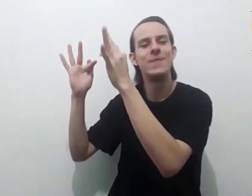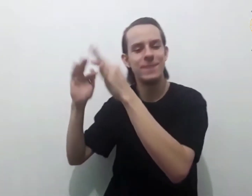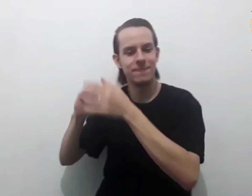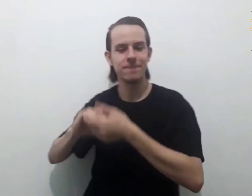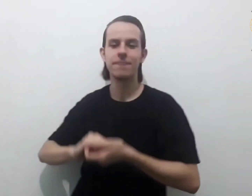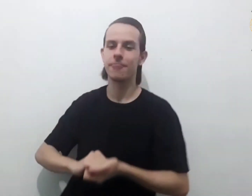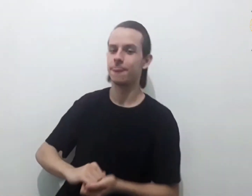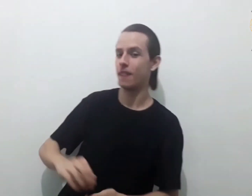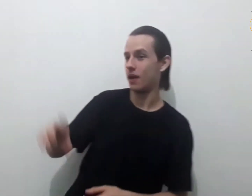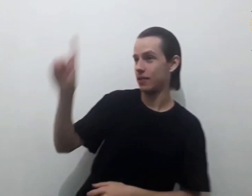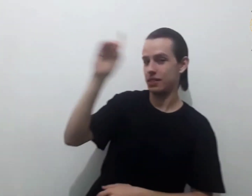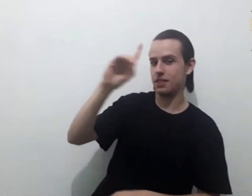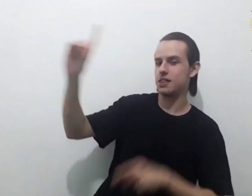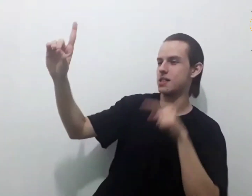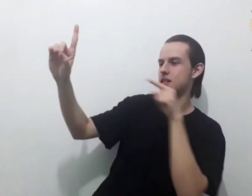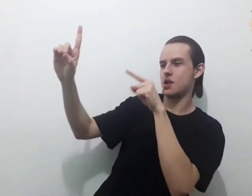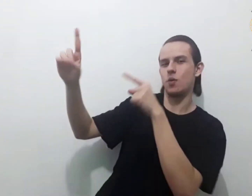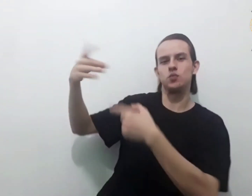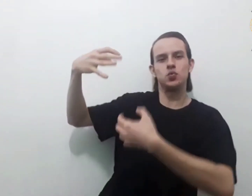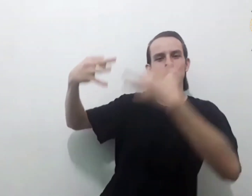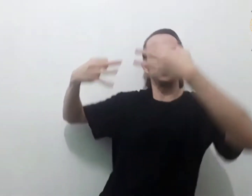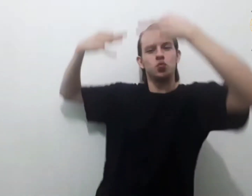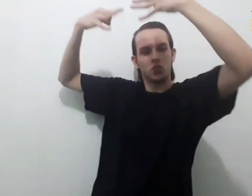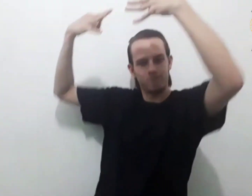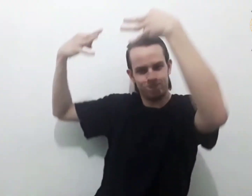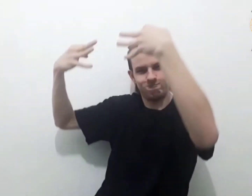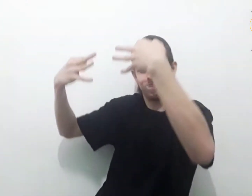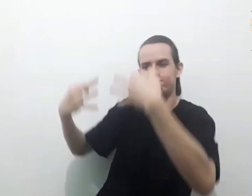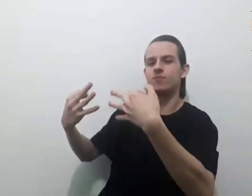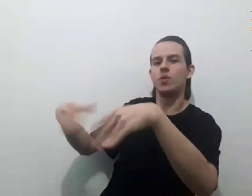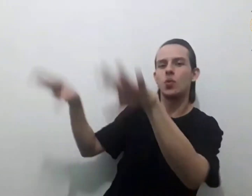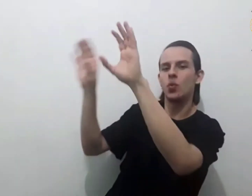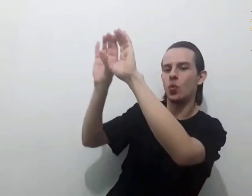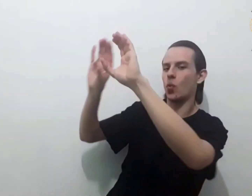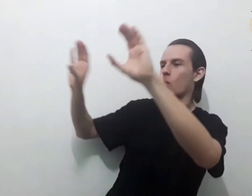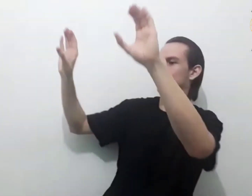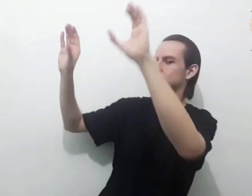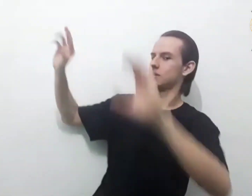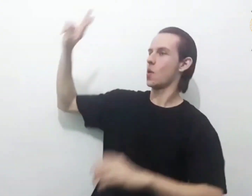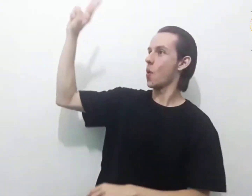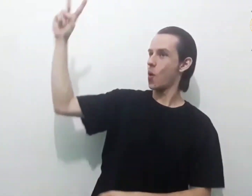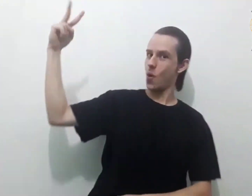E a justiça olhará dos altos céus.